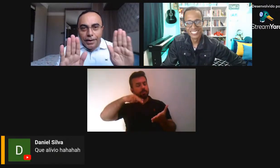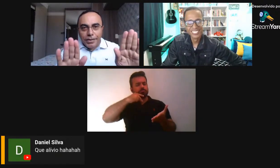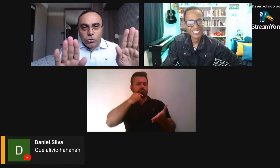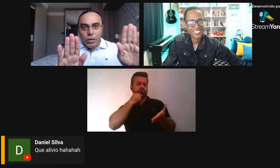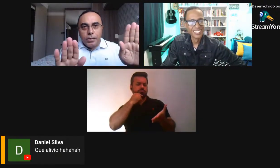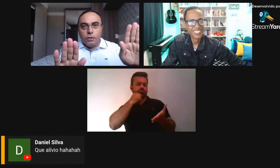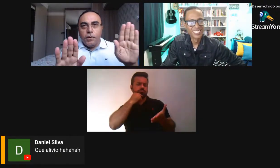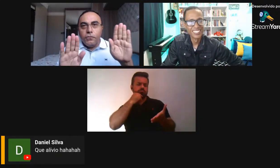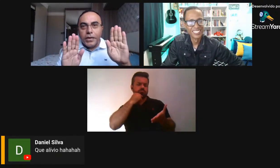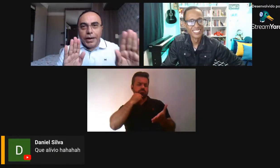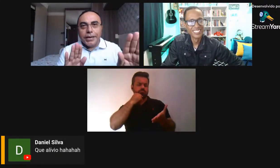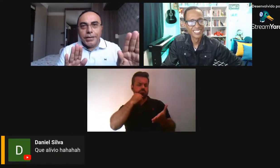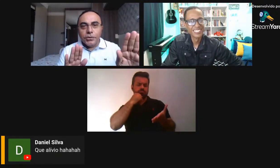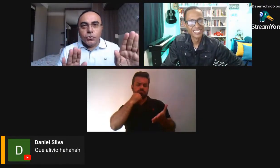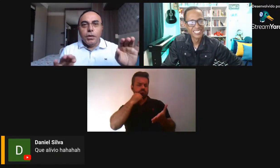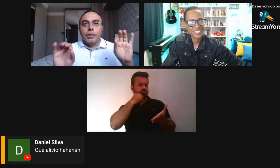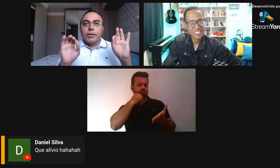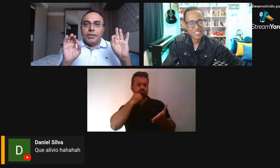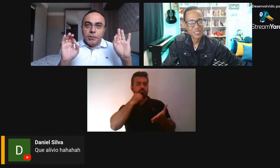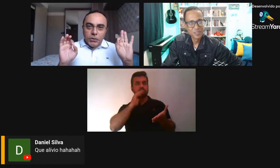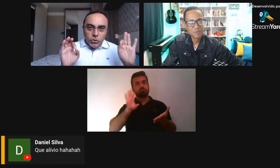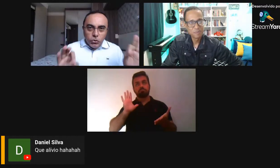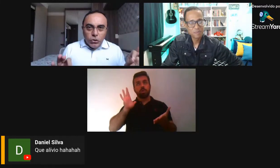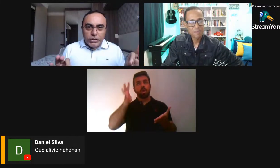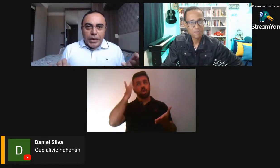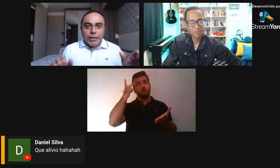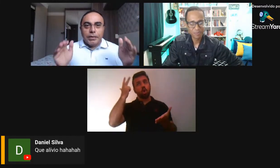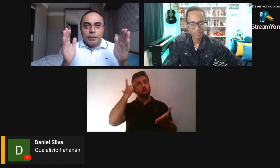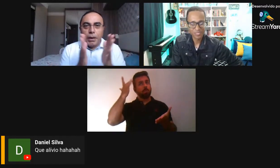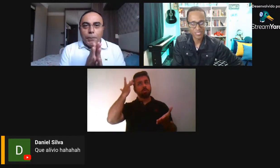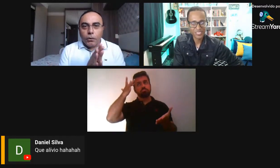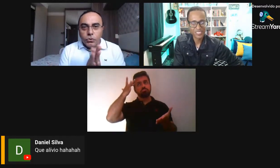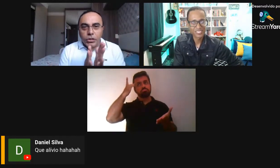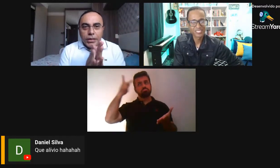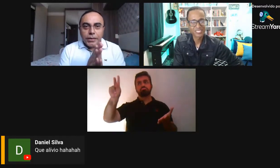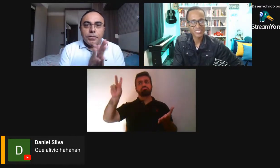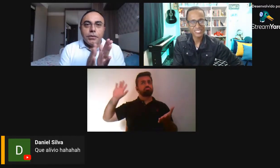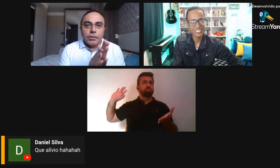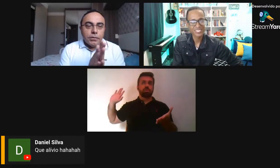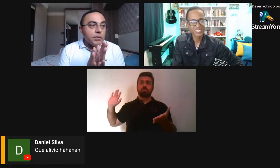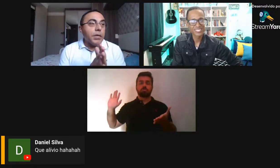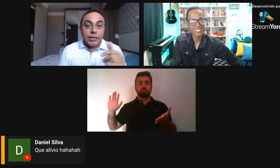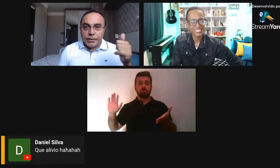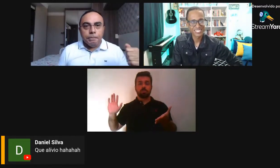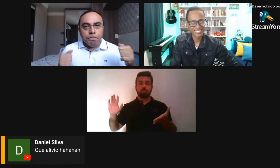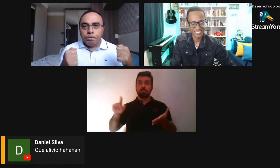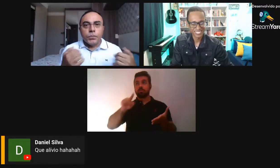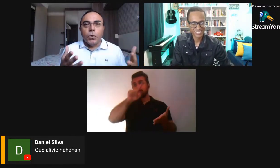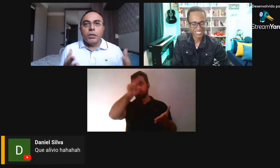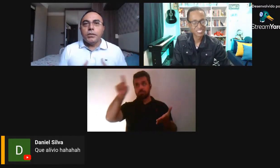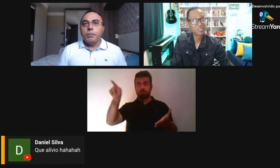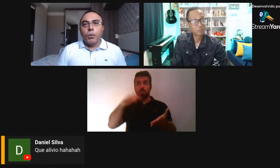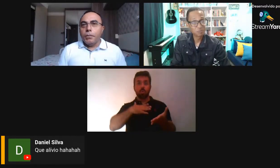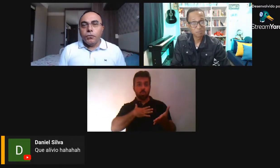ponto e dizer, parei, é isso aí, vai ficar isso, se as pessoas gostarem e me aplaudirem e dizerem assim,